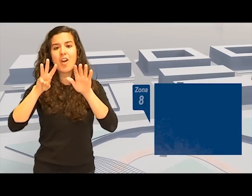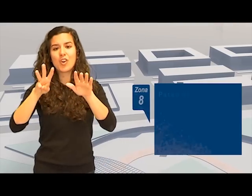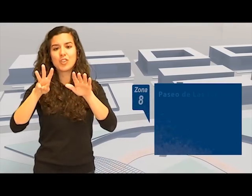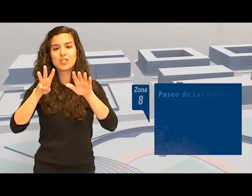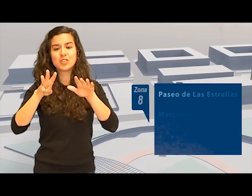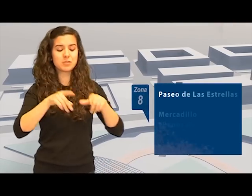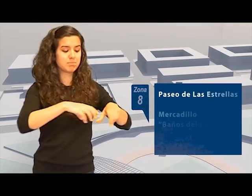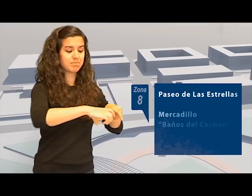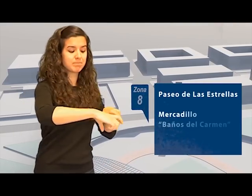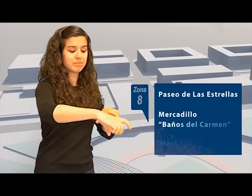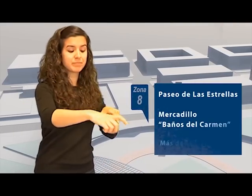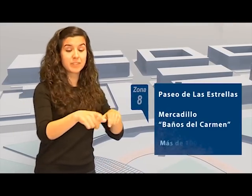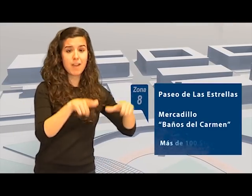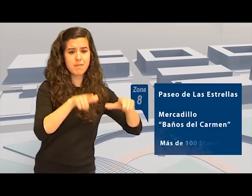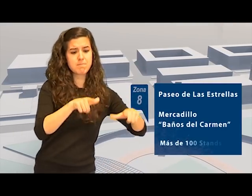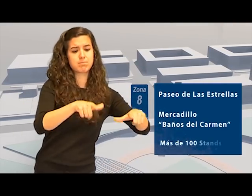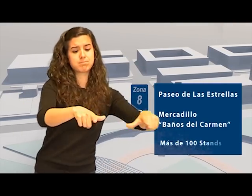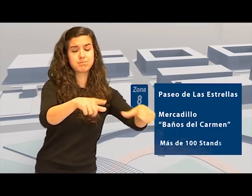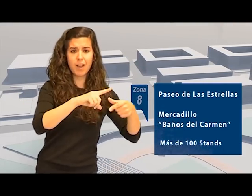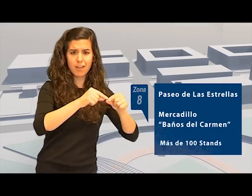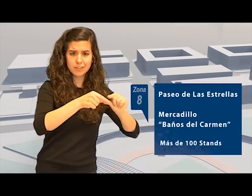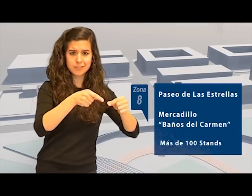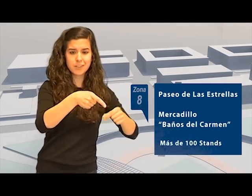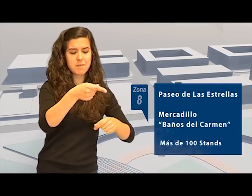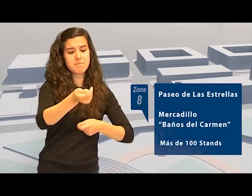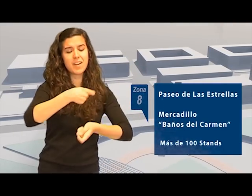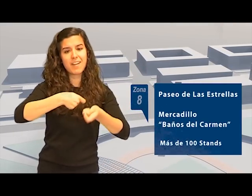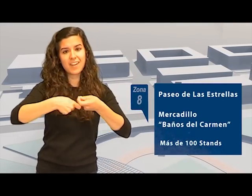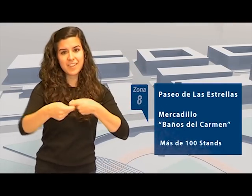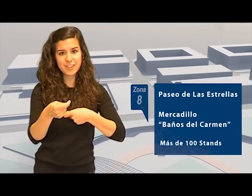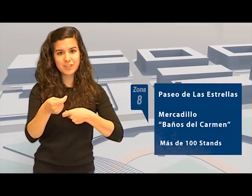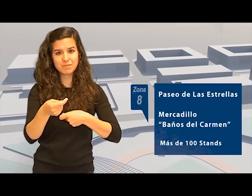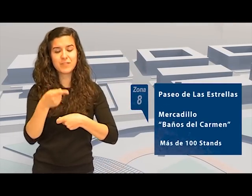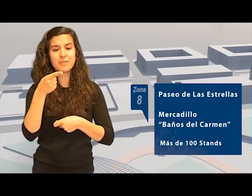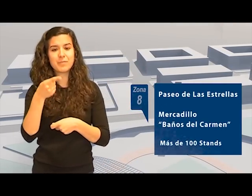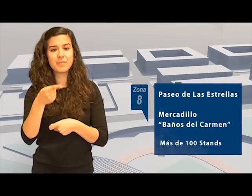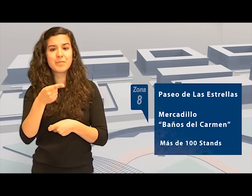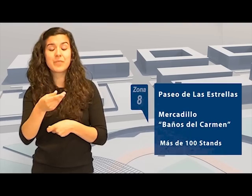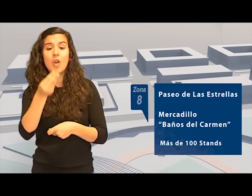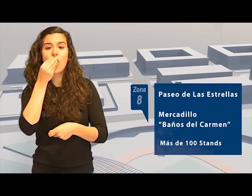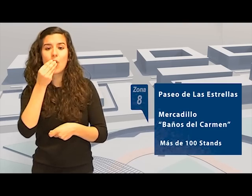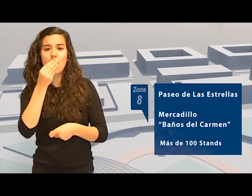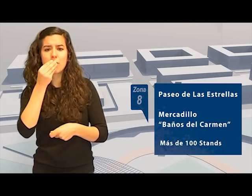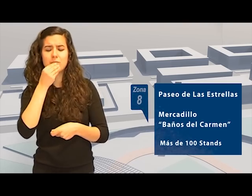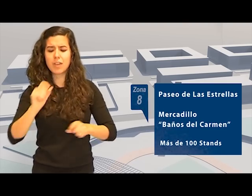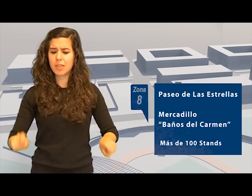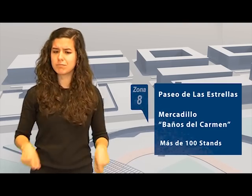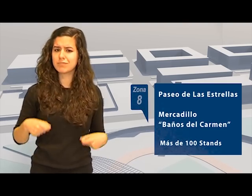8, a lo largo del Paseo de las Estrellas, se ubicará el Mercadillo de los Baños del Carmen, donde os ofrecerá y dará a conocer la